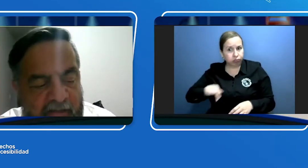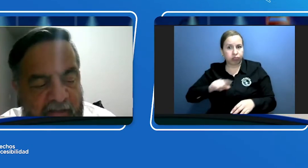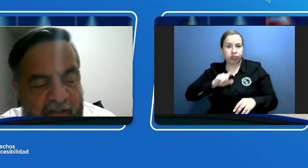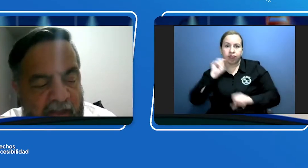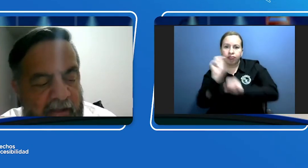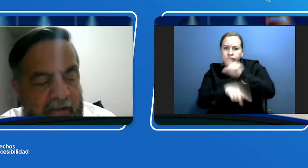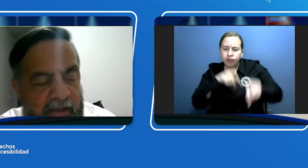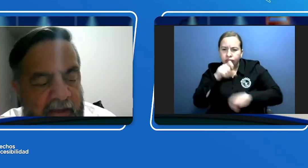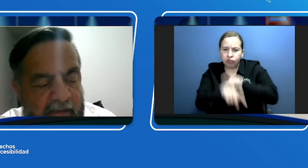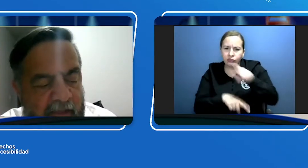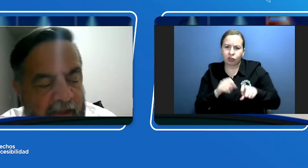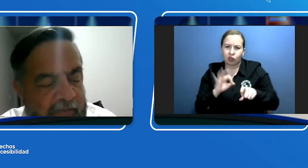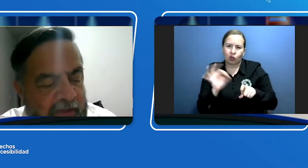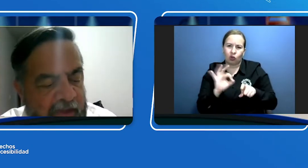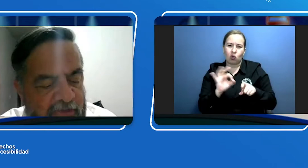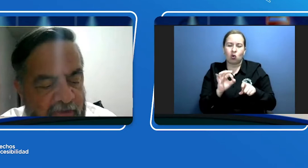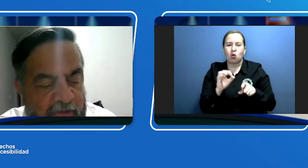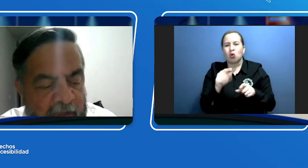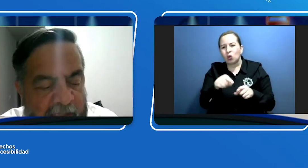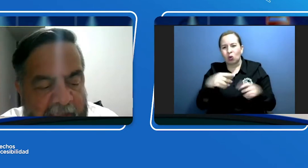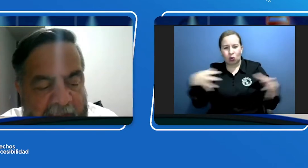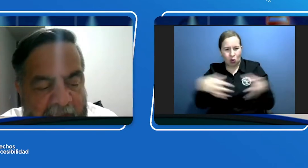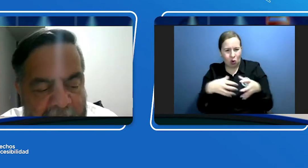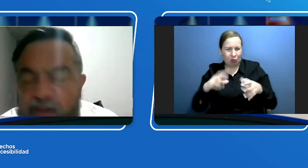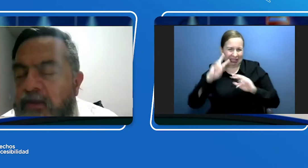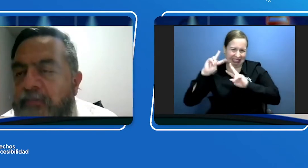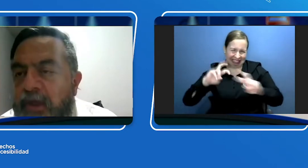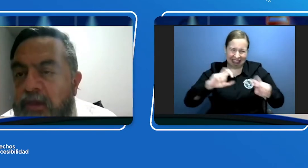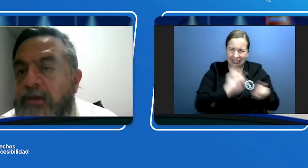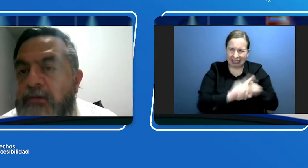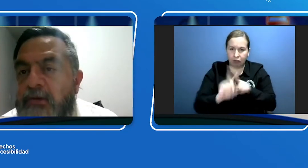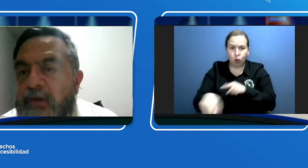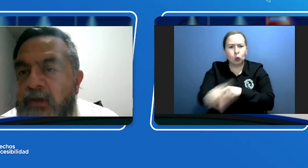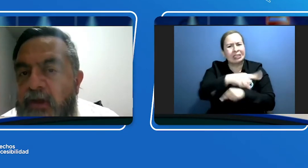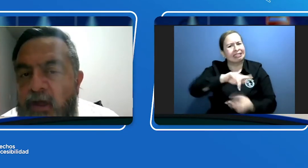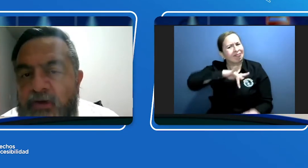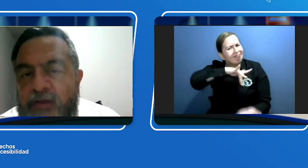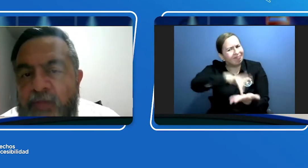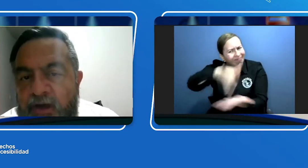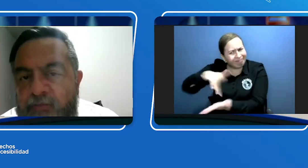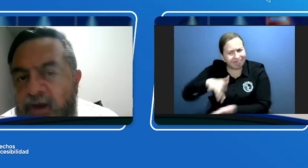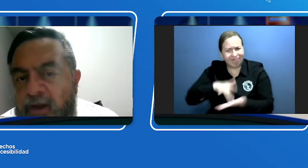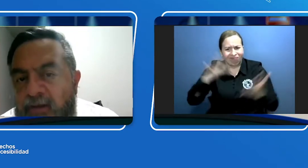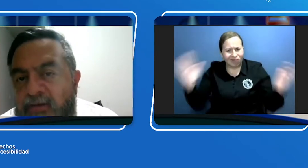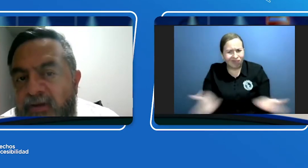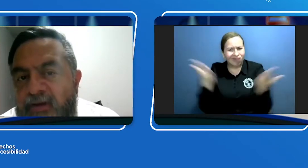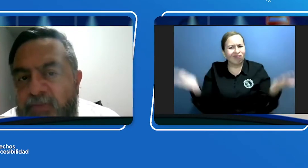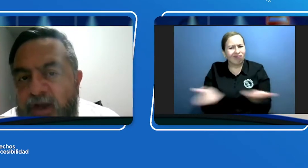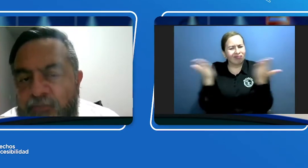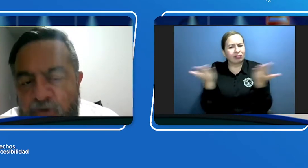investigación que participe en ella. La única manera para poder